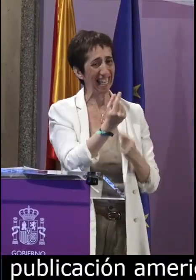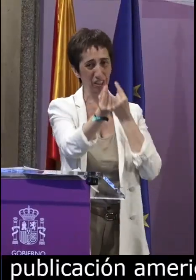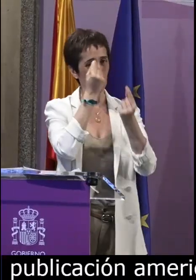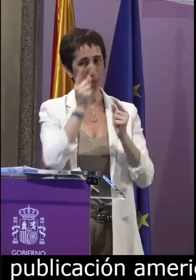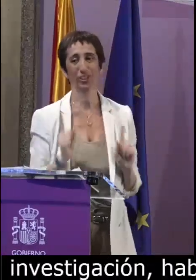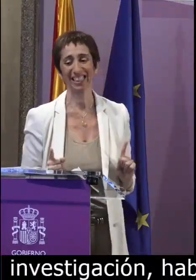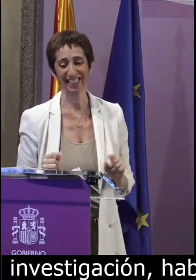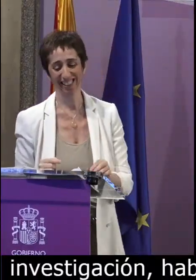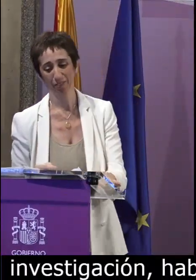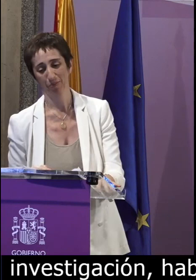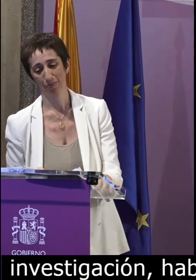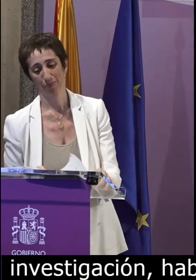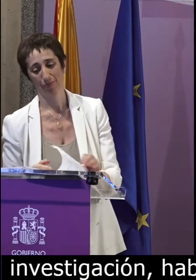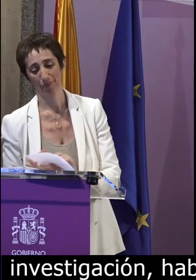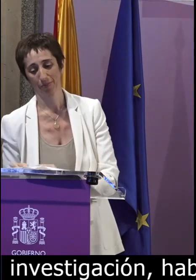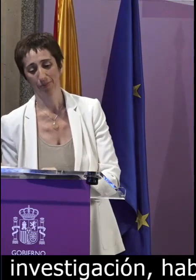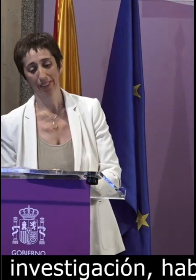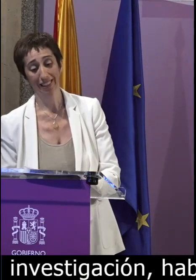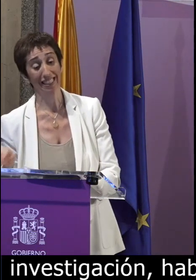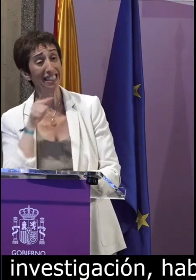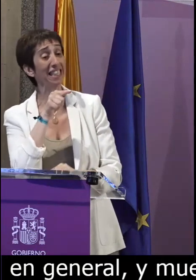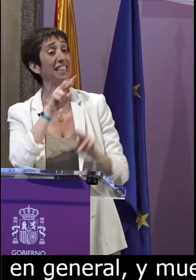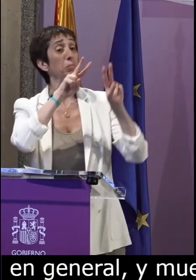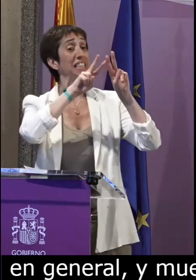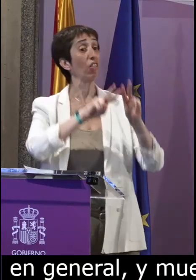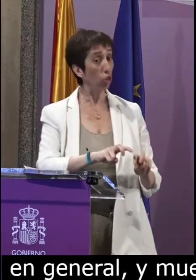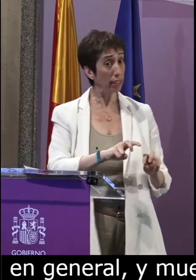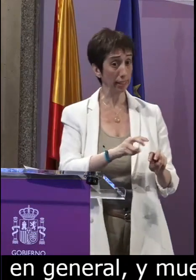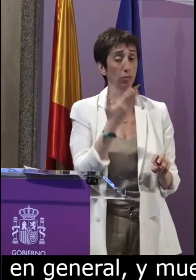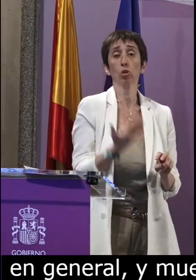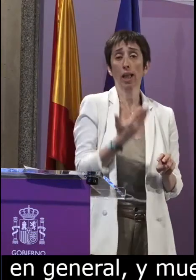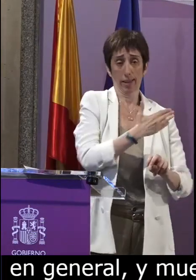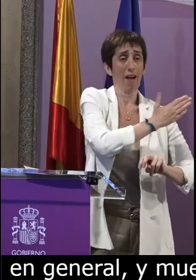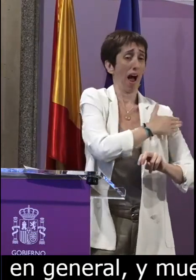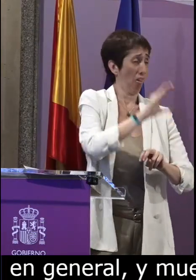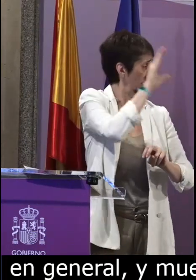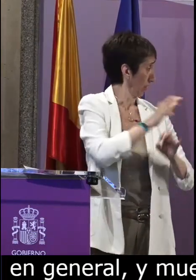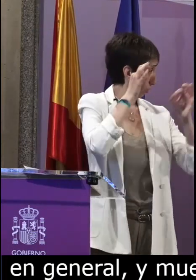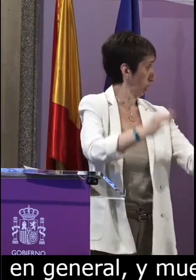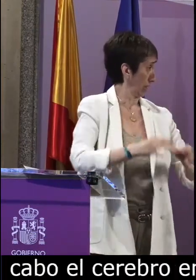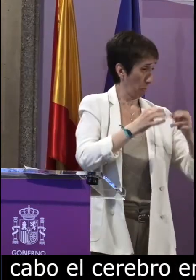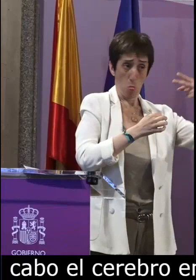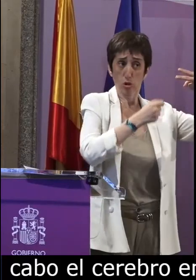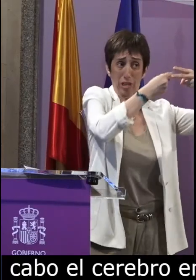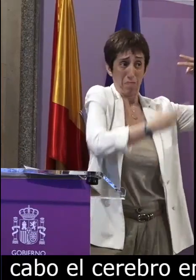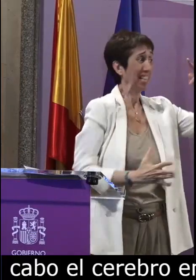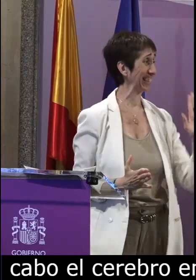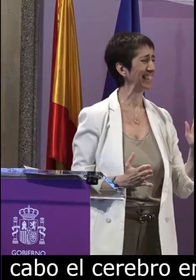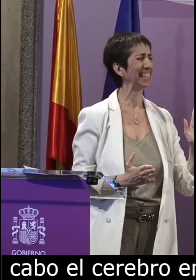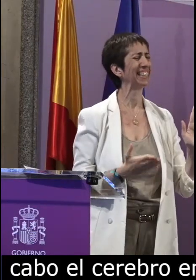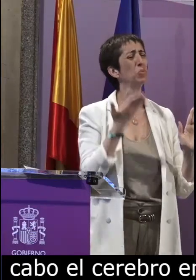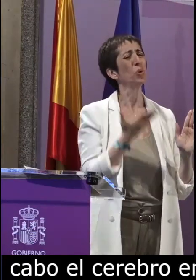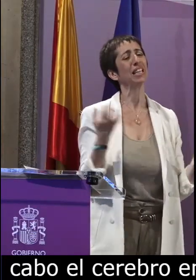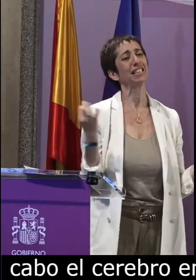cerebro en estas edades son investigaciones serias y rigurosas e investigaciones importantes porque avalan